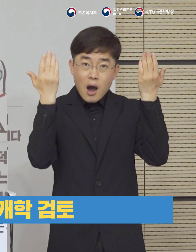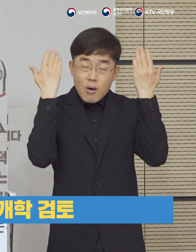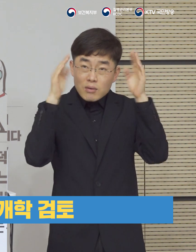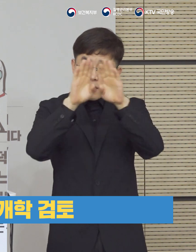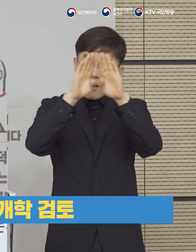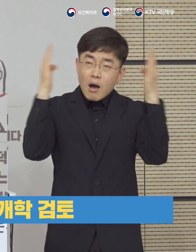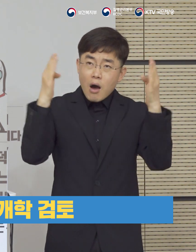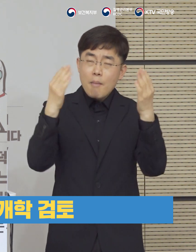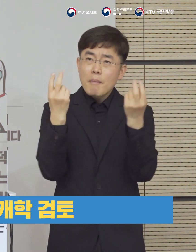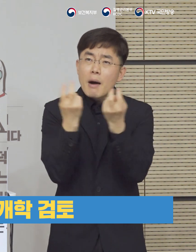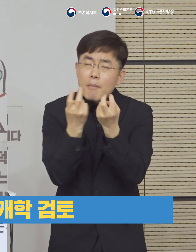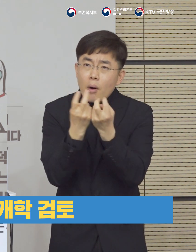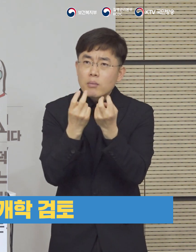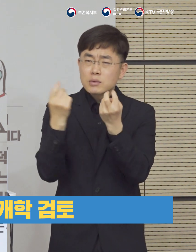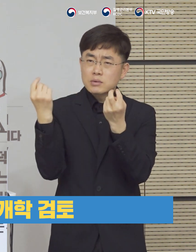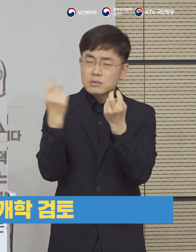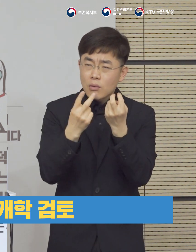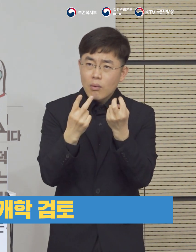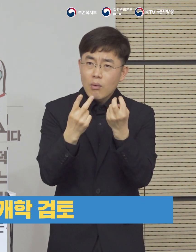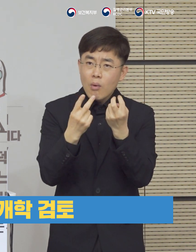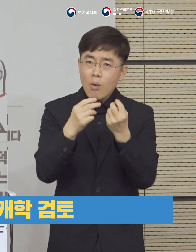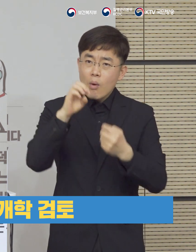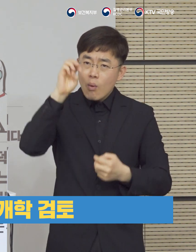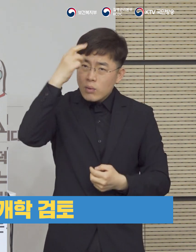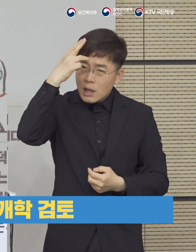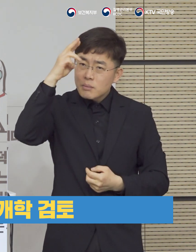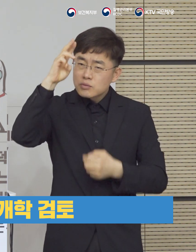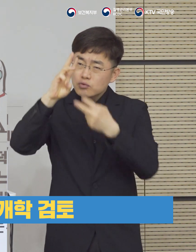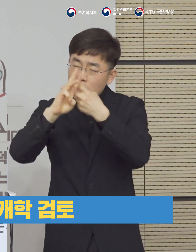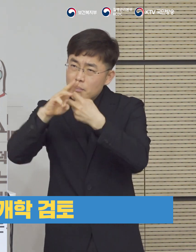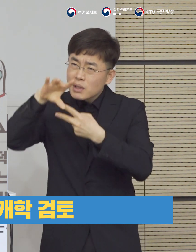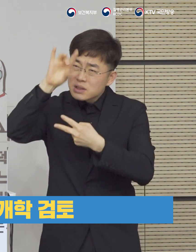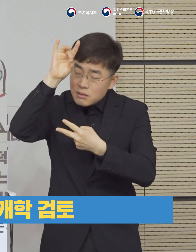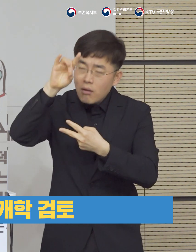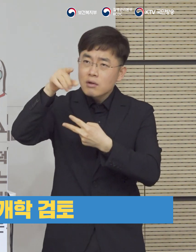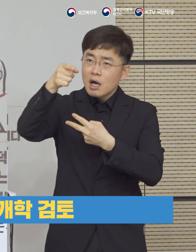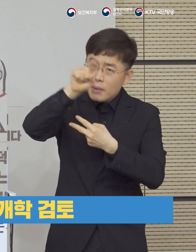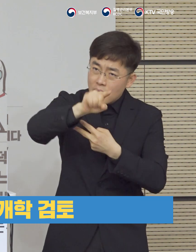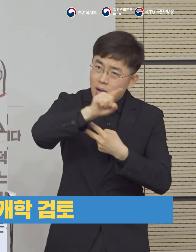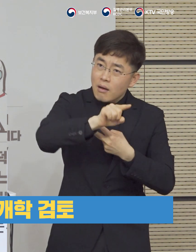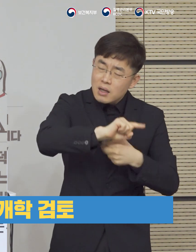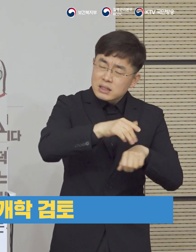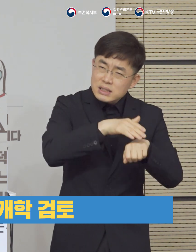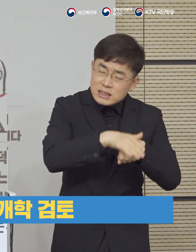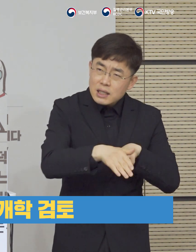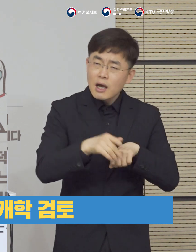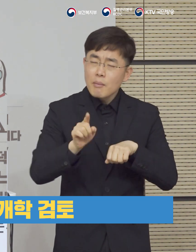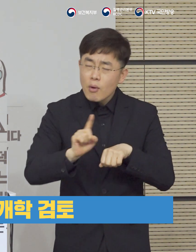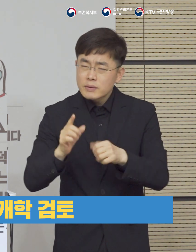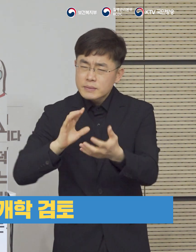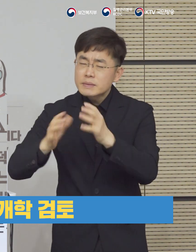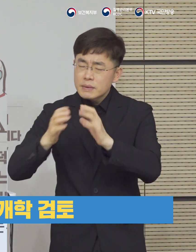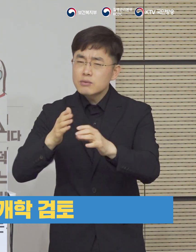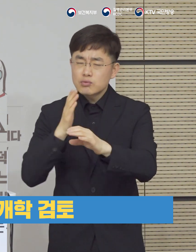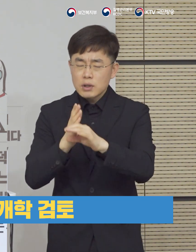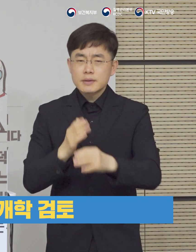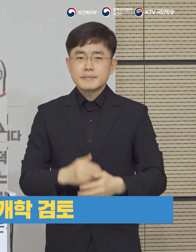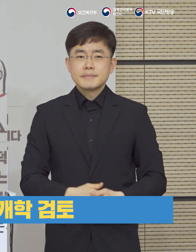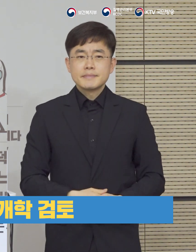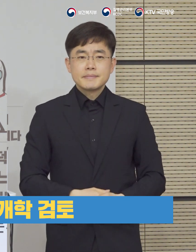있겠다라는 판단을 가지고 계약의 방법 또 순차적인 계약의 가능성에 대해서 열어놓고